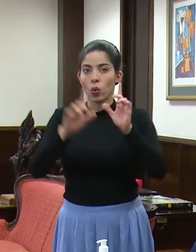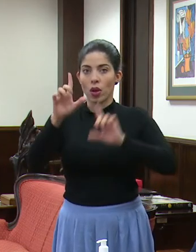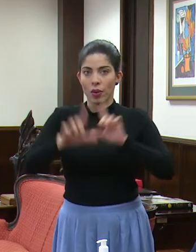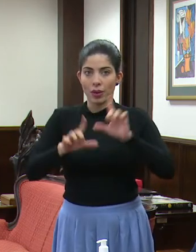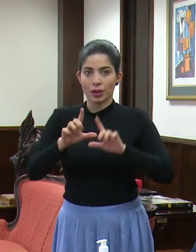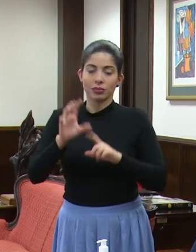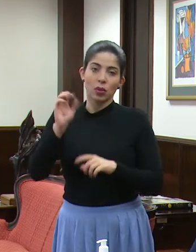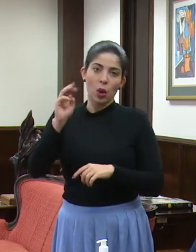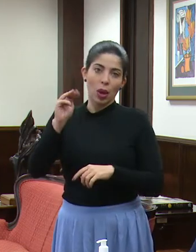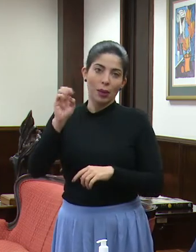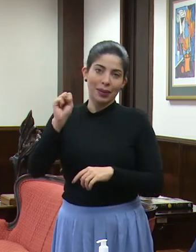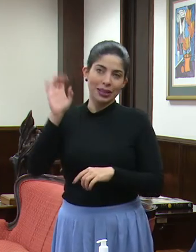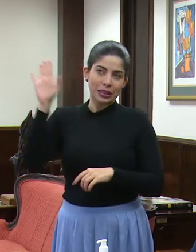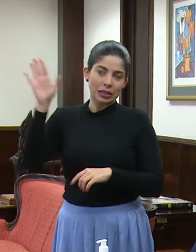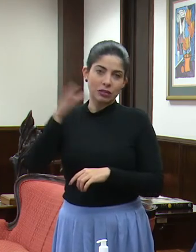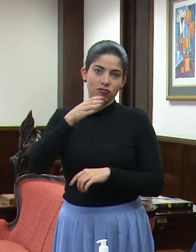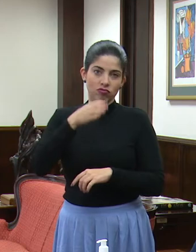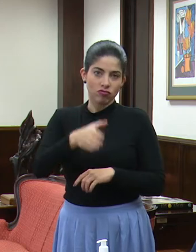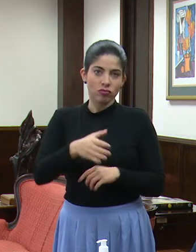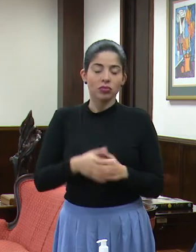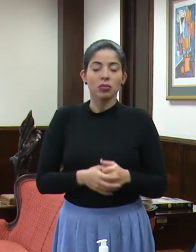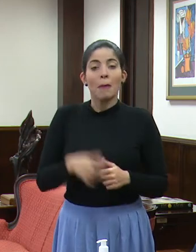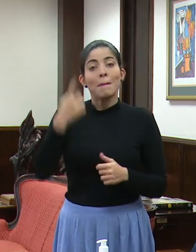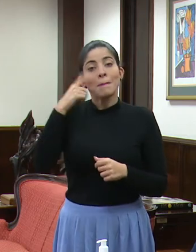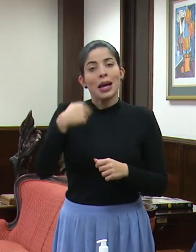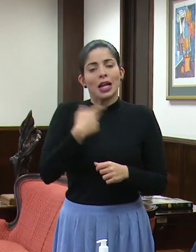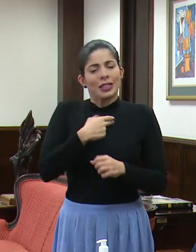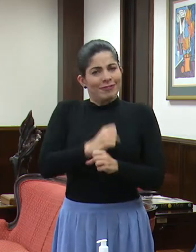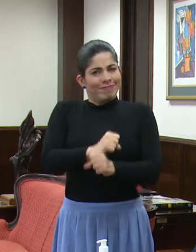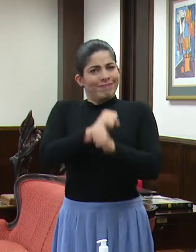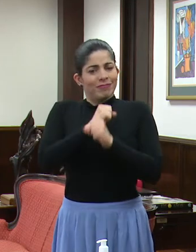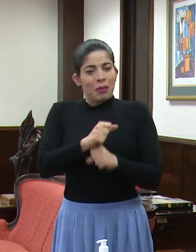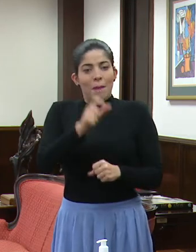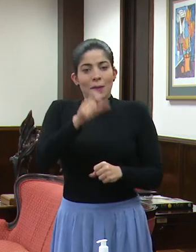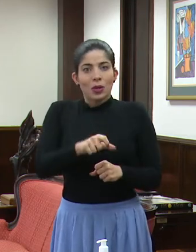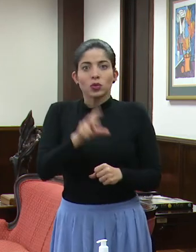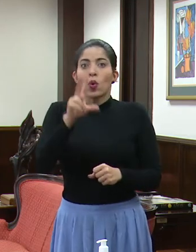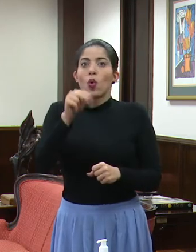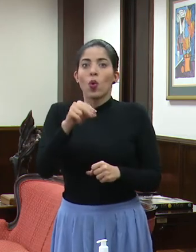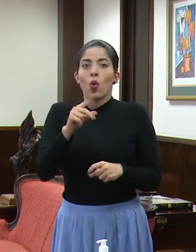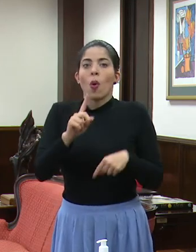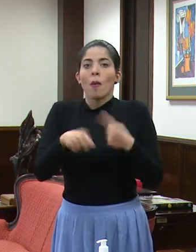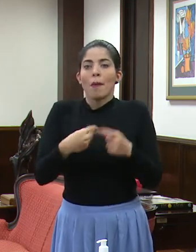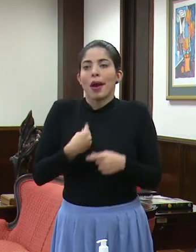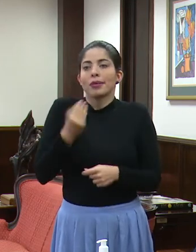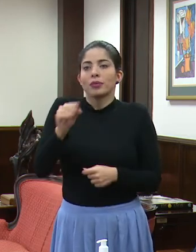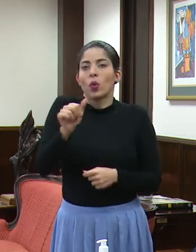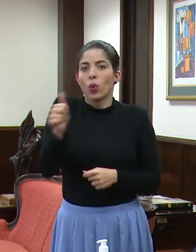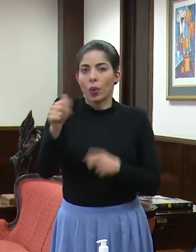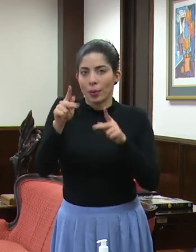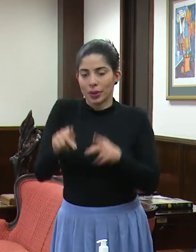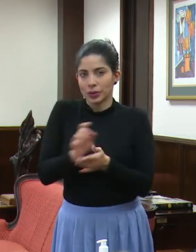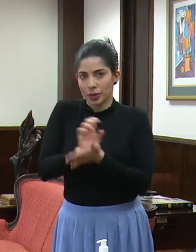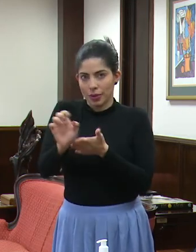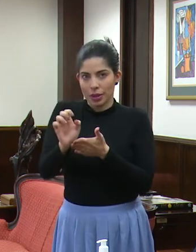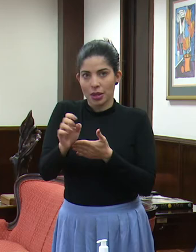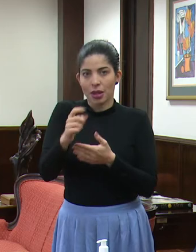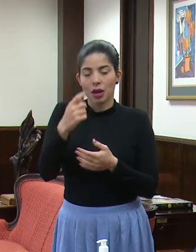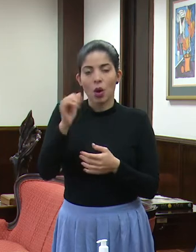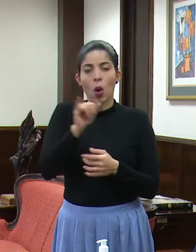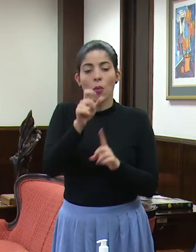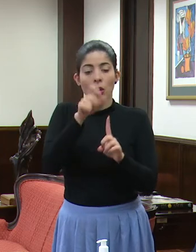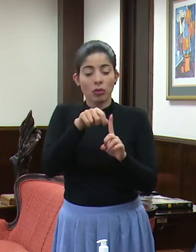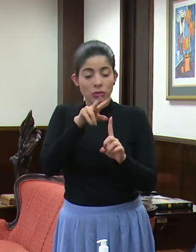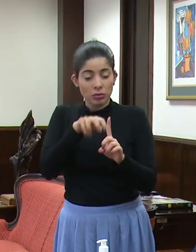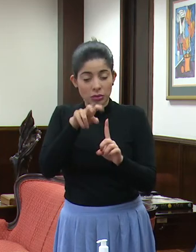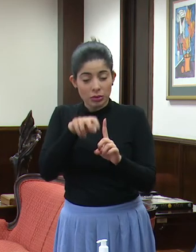lo que la OMS nos dice para estar seguros que esa persona no va a ser infectante a otra persona. Es decir, como para liberarla